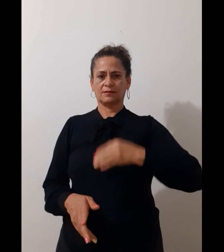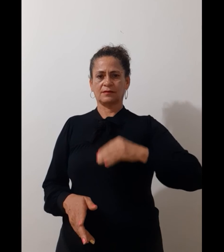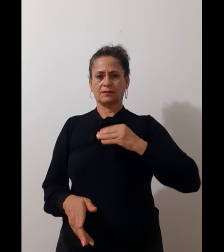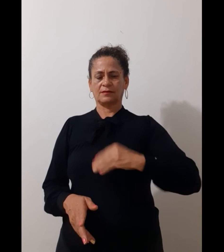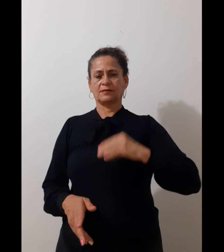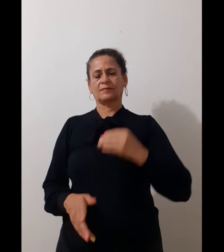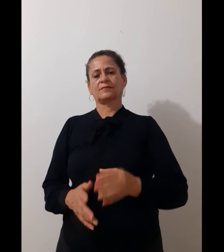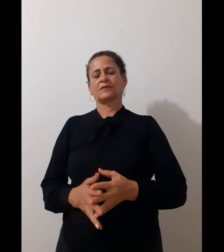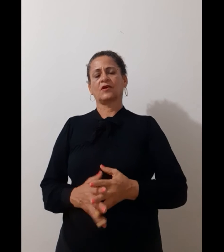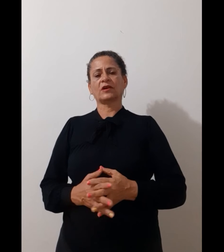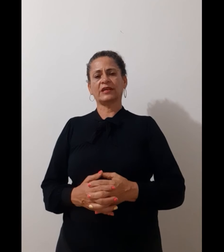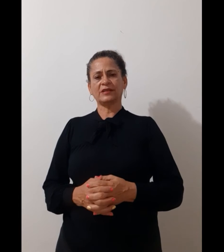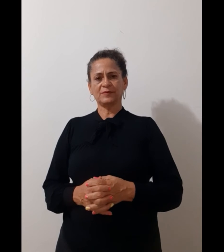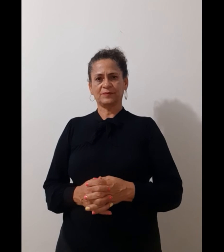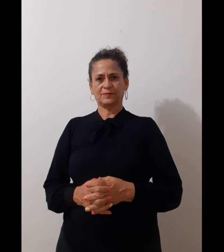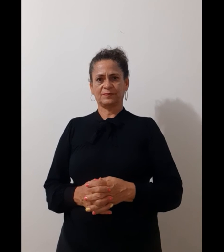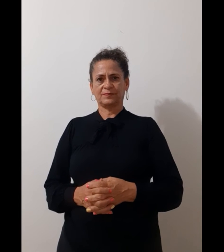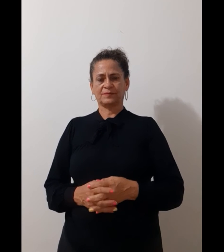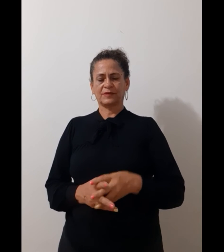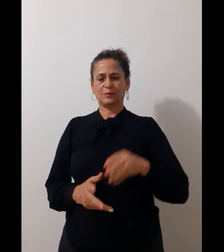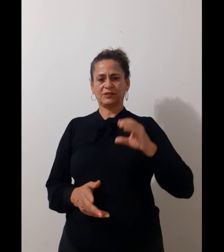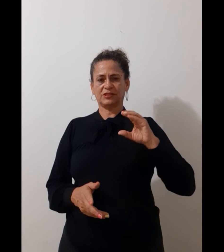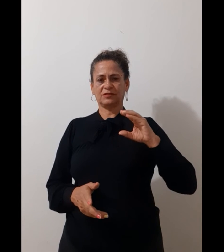Ok? Repetindo.